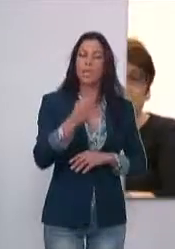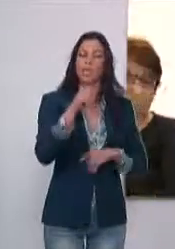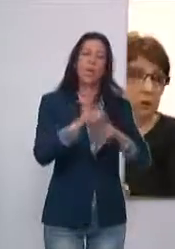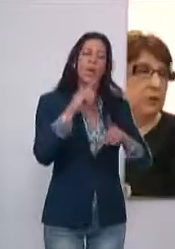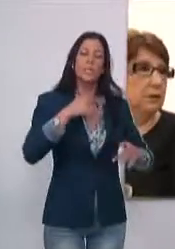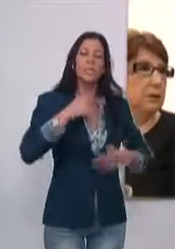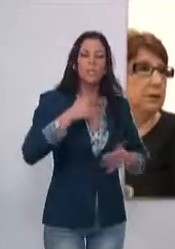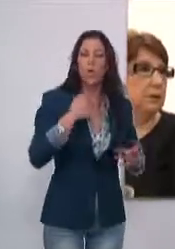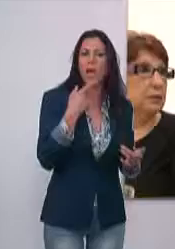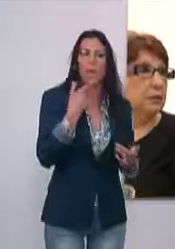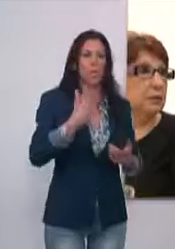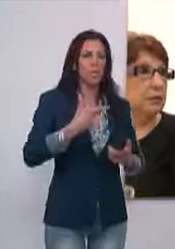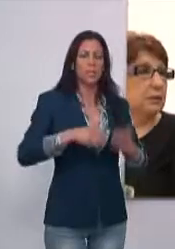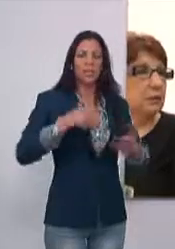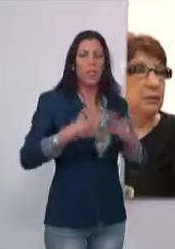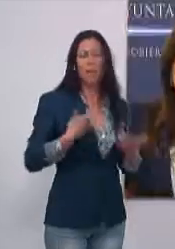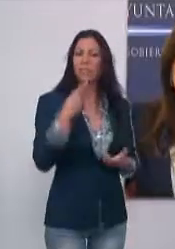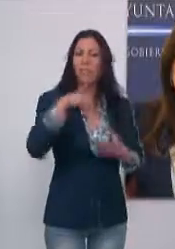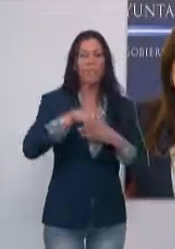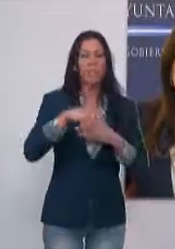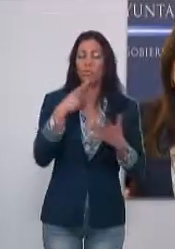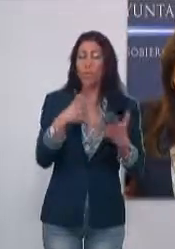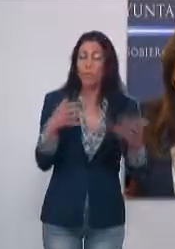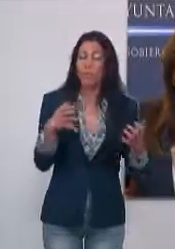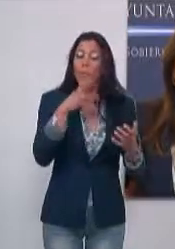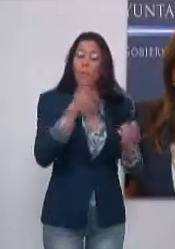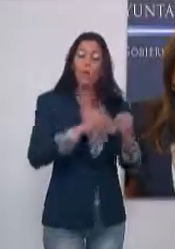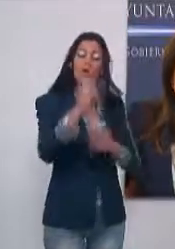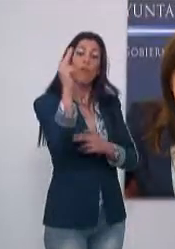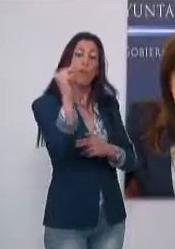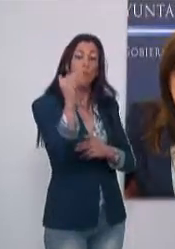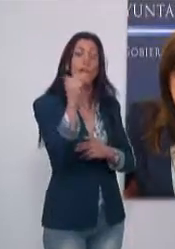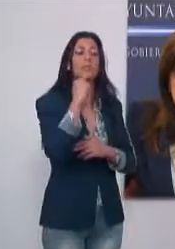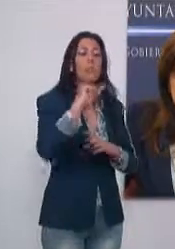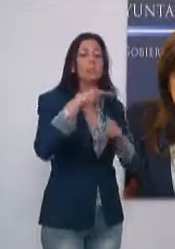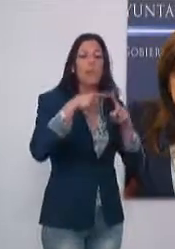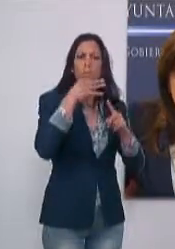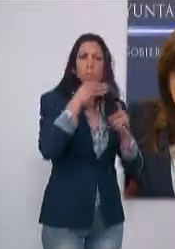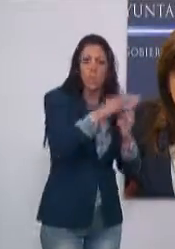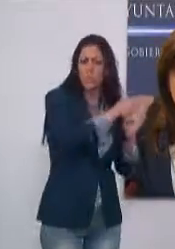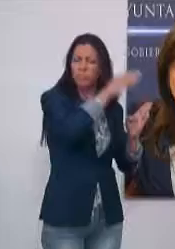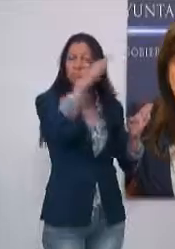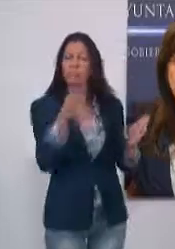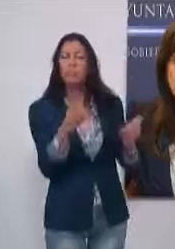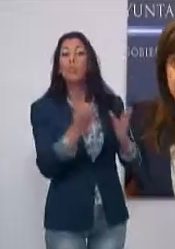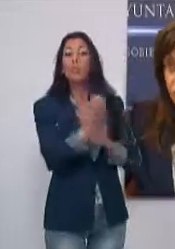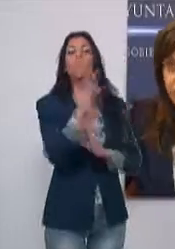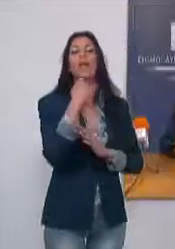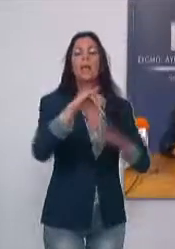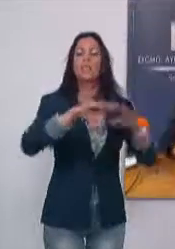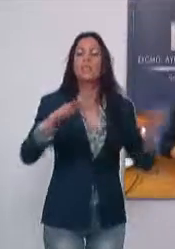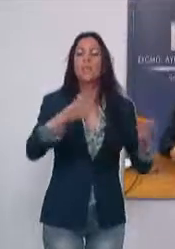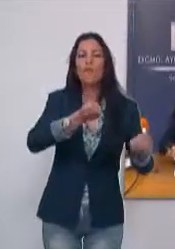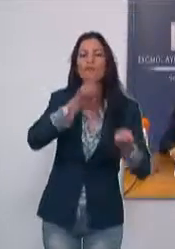y del Síndrome de Fatiga Crónica. La Edil ha recordado que será el viernes de 9 y media a 1 y media de la tarde,